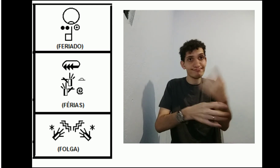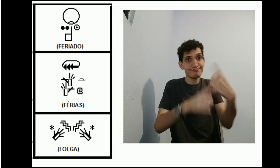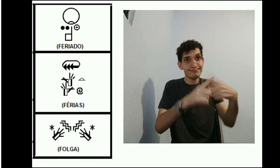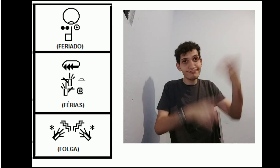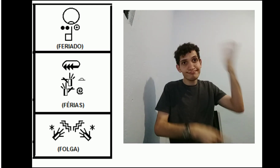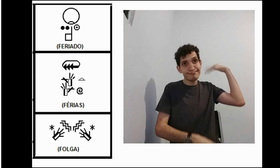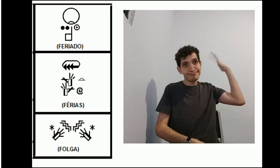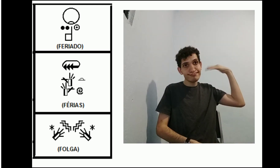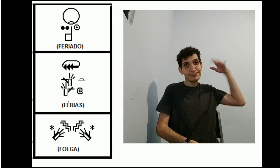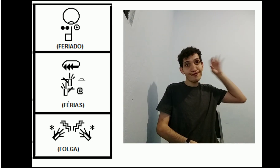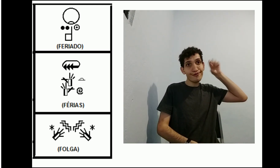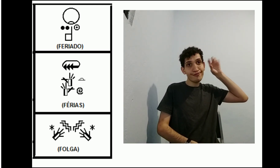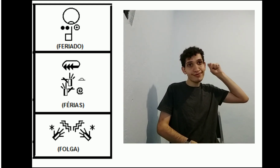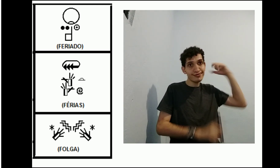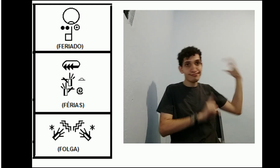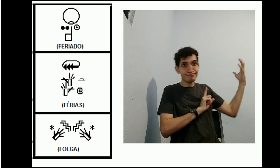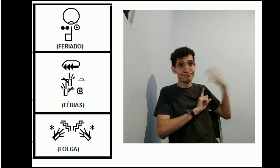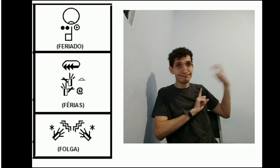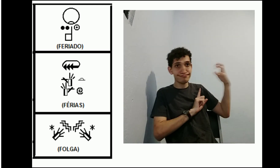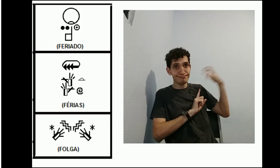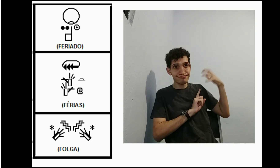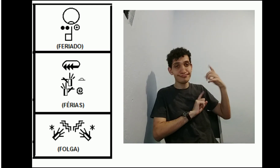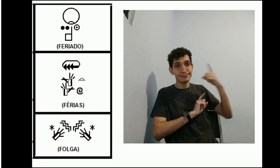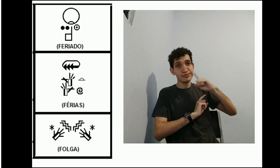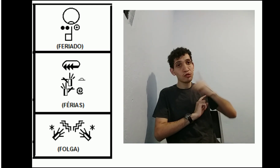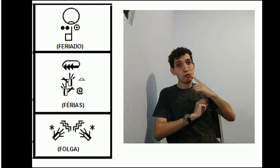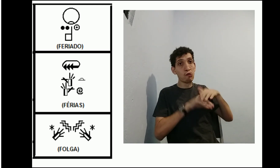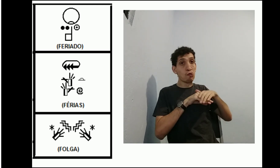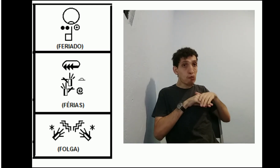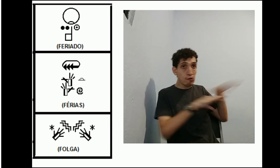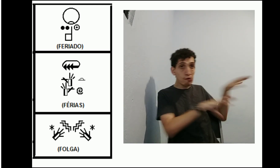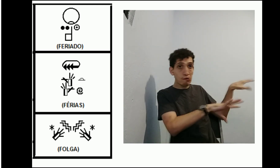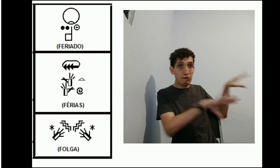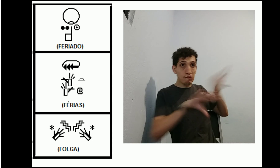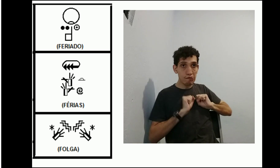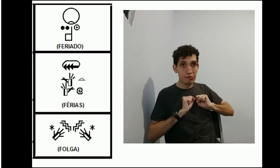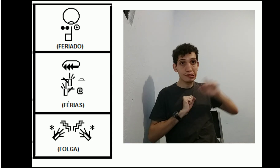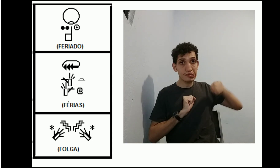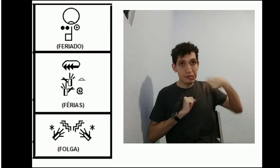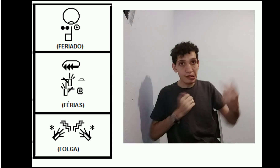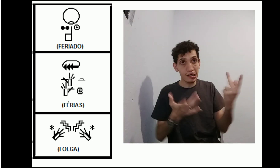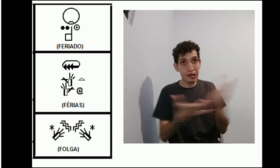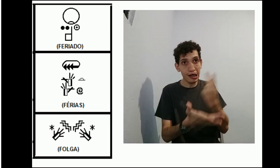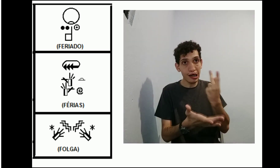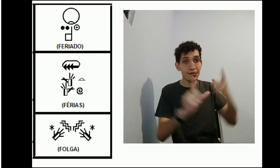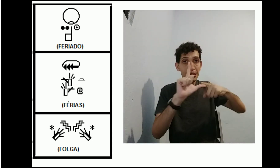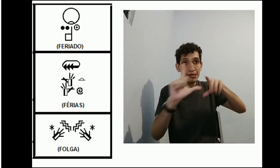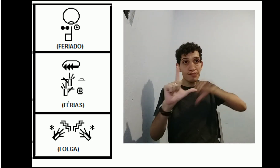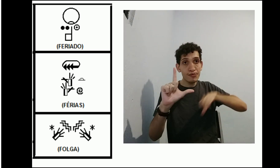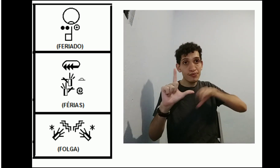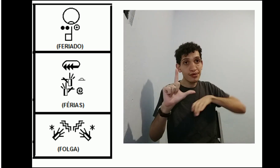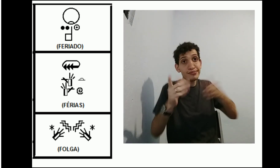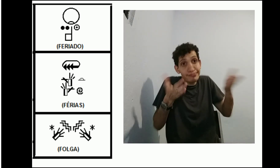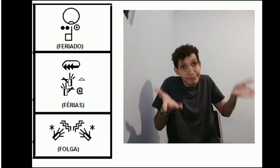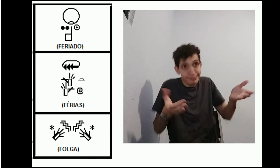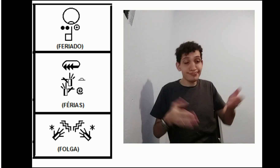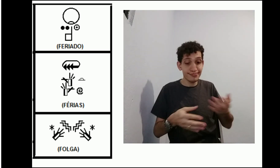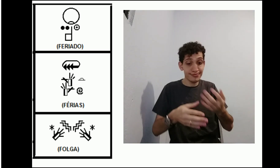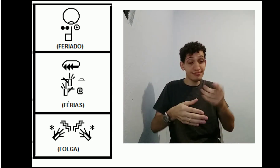perias. Por que realmente os ouvintes influenciaram muito. A gente estuda, a gente acabou passivamente aceitando e a gente tem